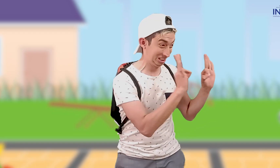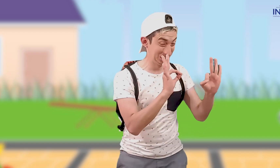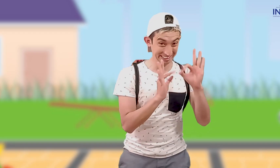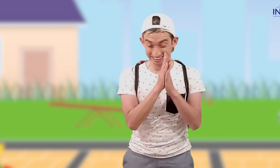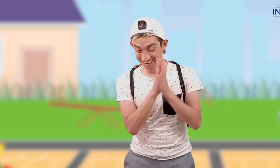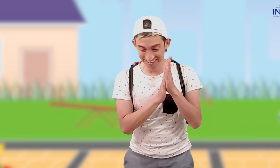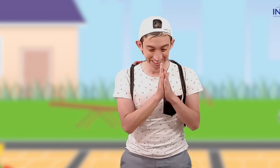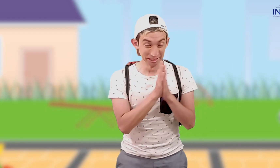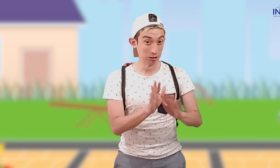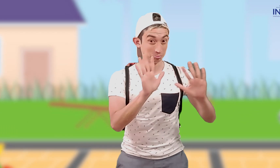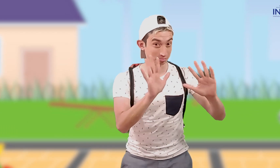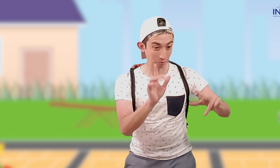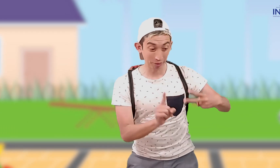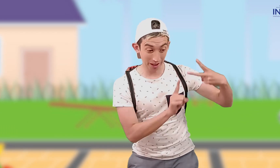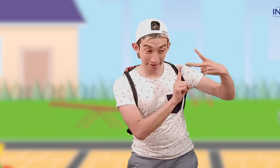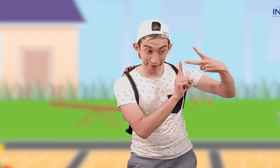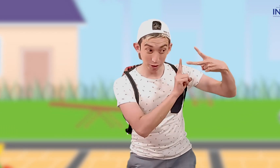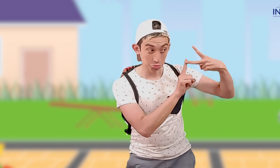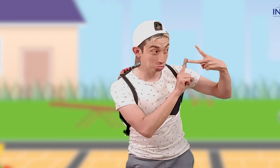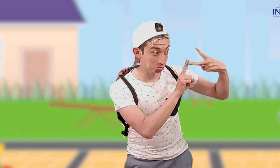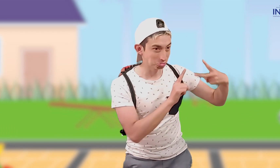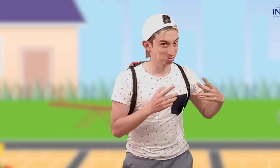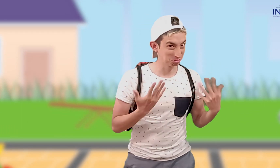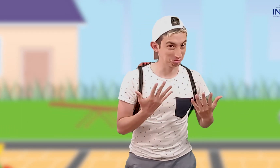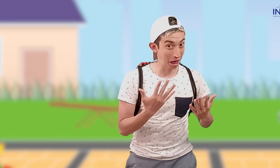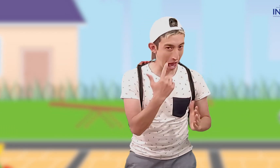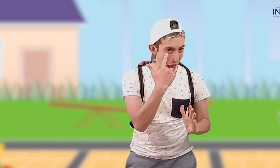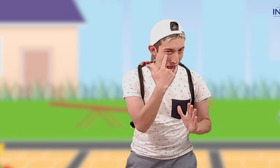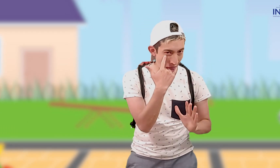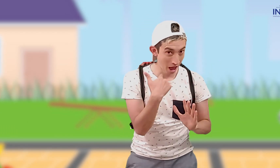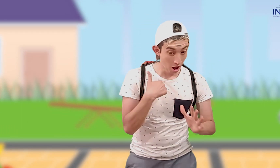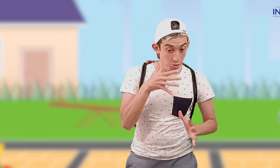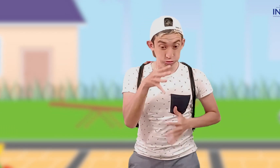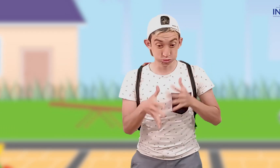¡Excelente! ¡Bien! Lo segundo que vamos a hacer es que cuando haga la seña de flaco...